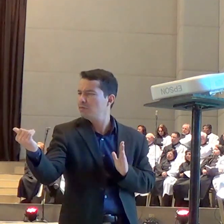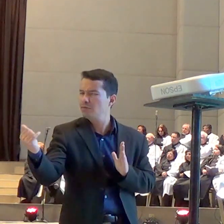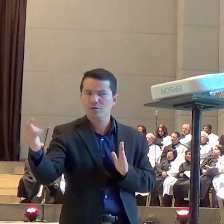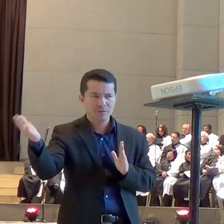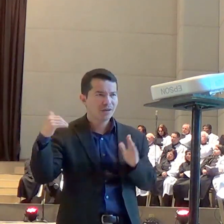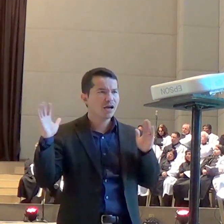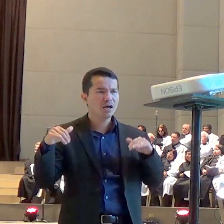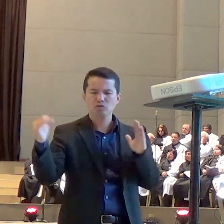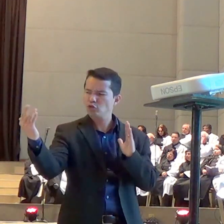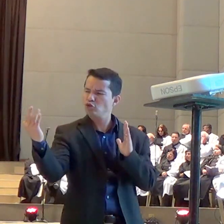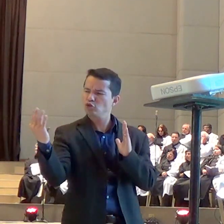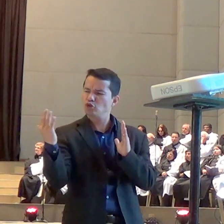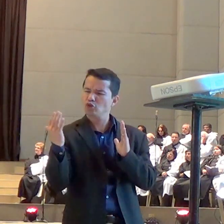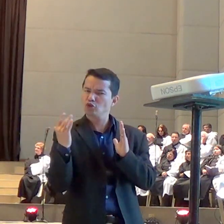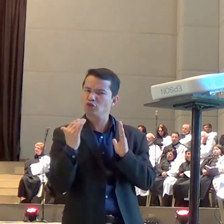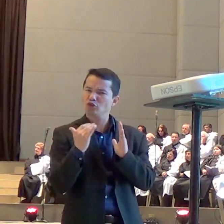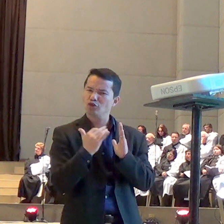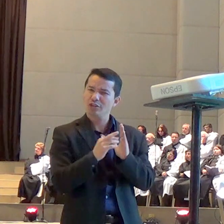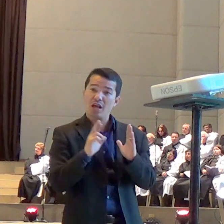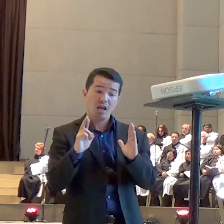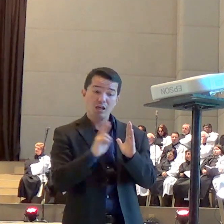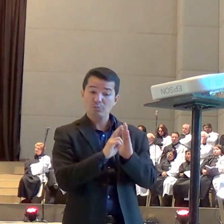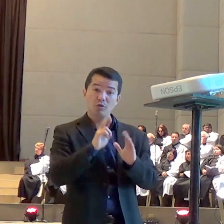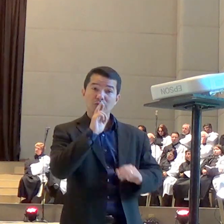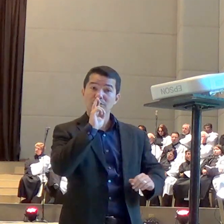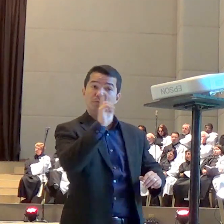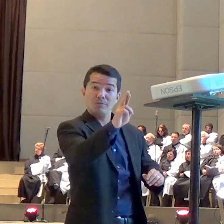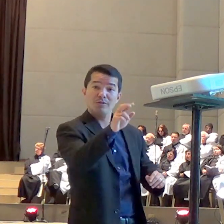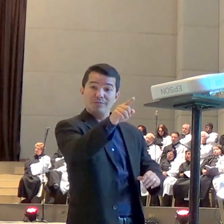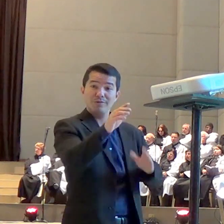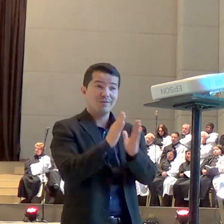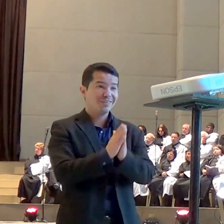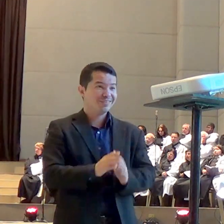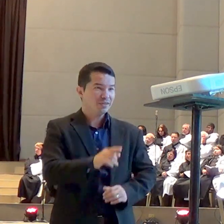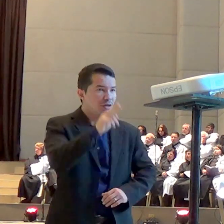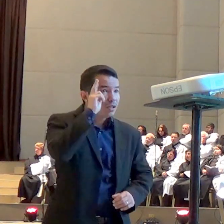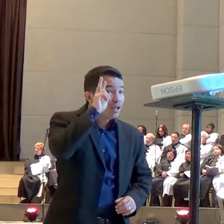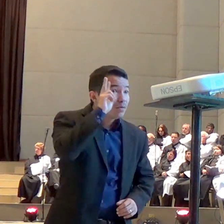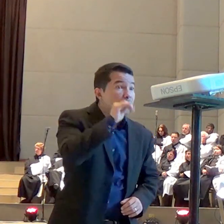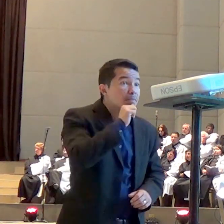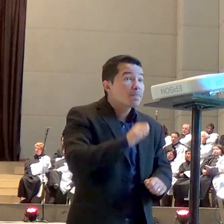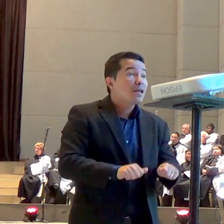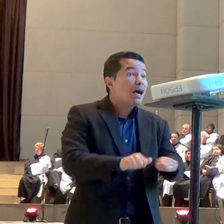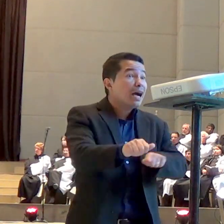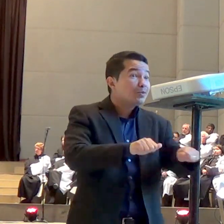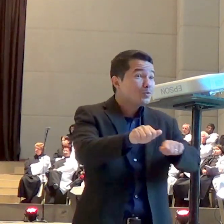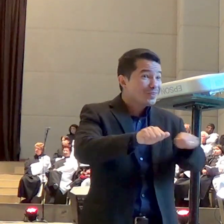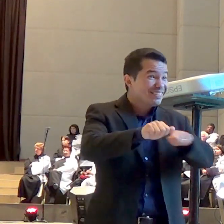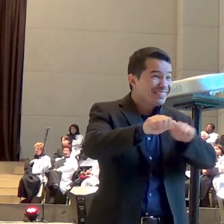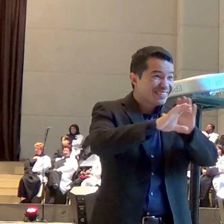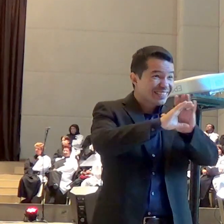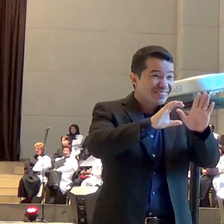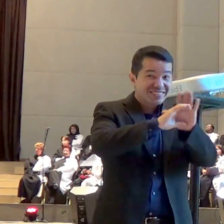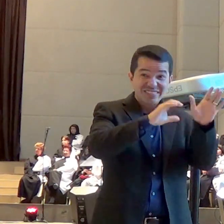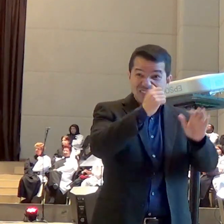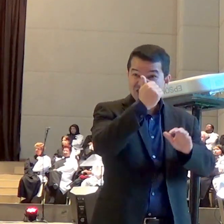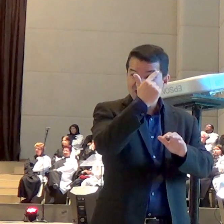12 a gente vai encontrar a igreja orando pelo apóstolo Pedro e ele está